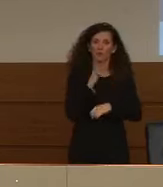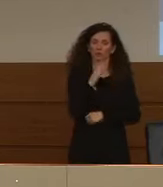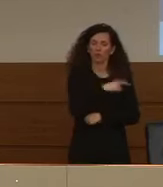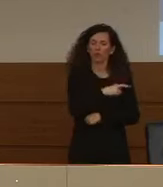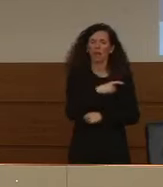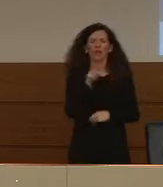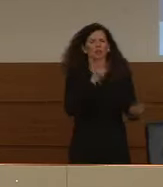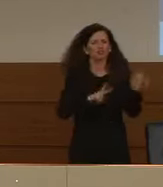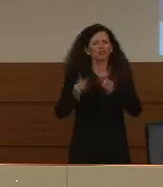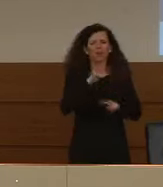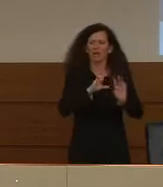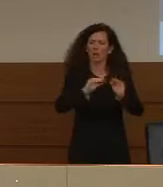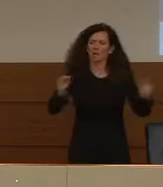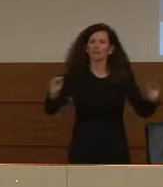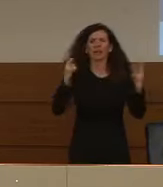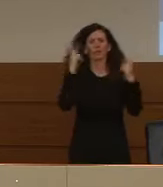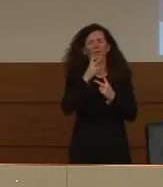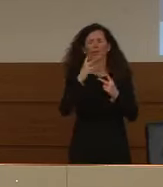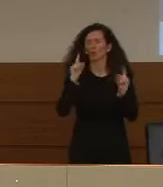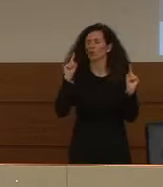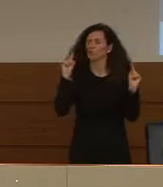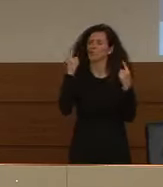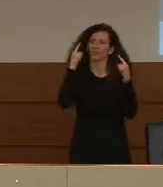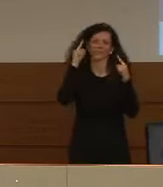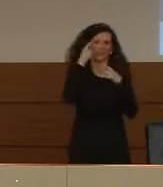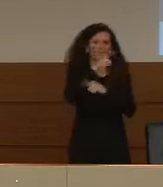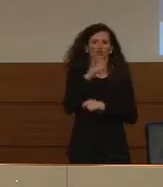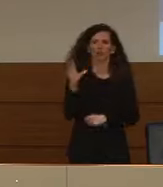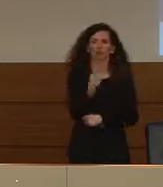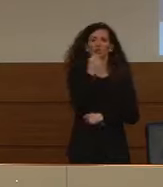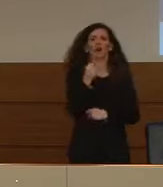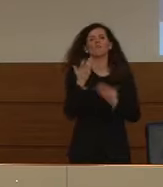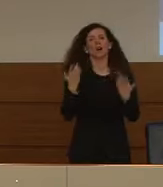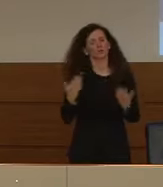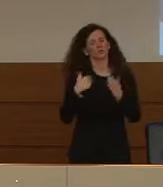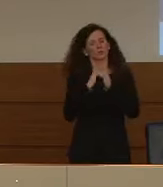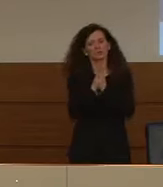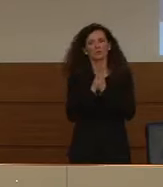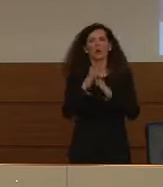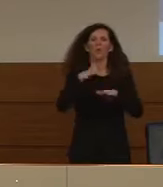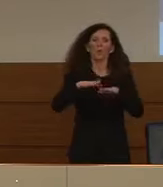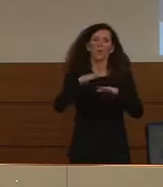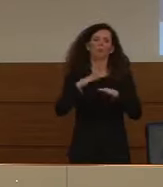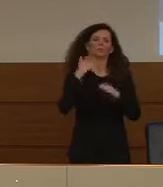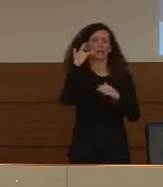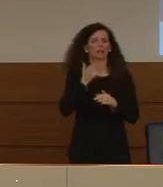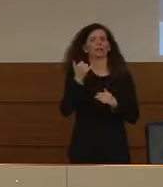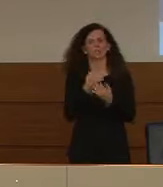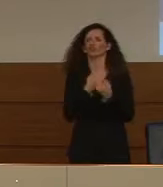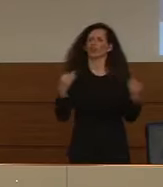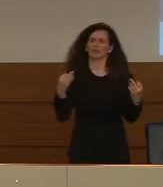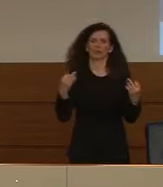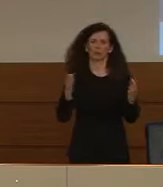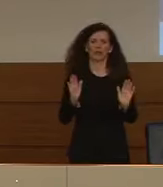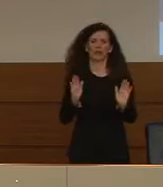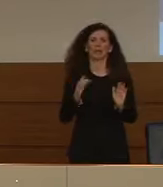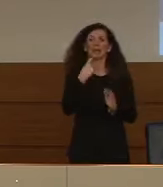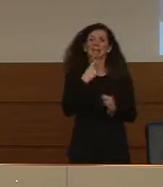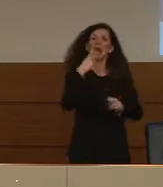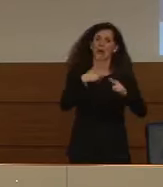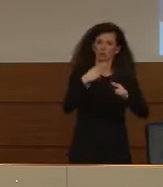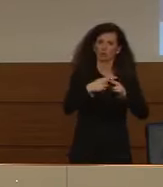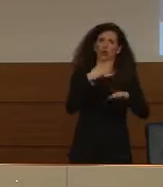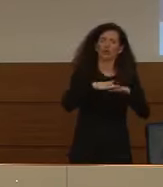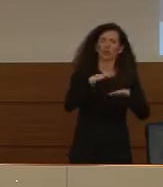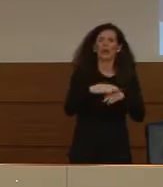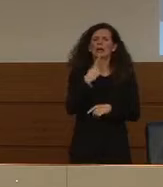materiale che è difficilissimo a reperire. Quindi un uso intelligente. Chi non ne ha bisogno, nelle occasioni in cui non c'è bisogno, non va usato perché se